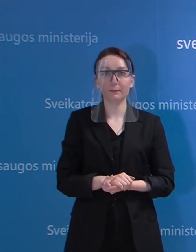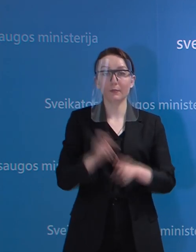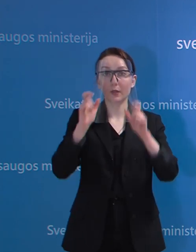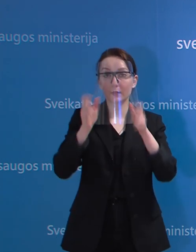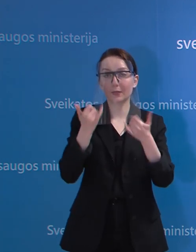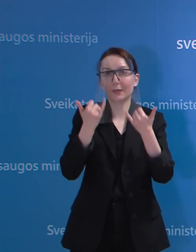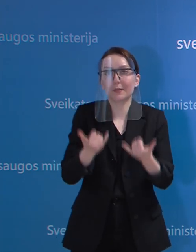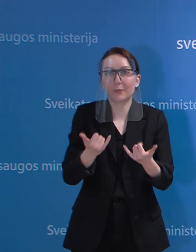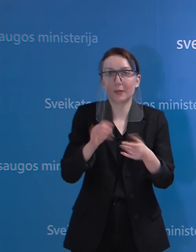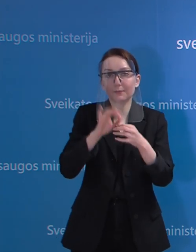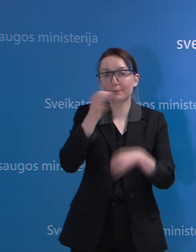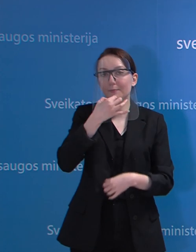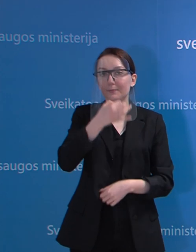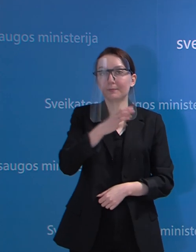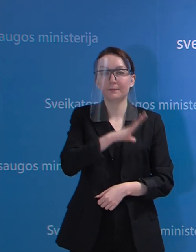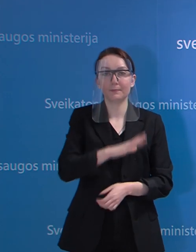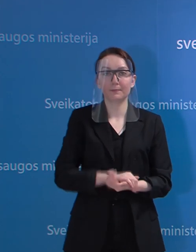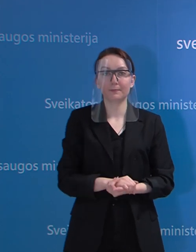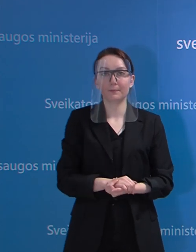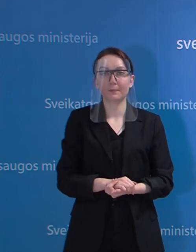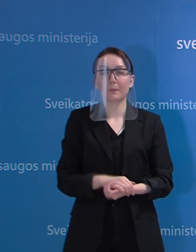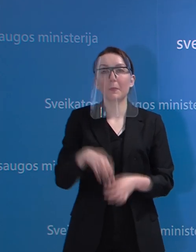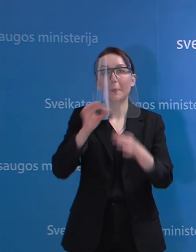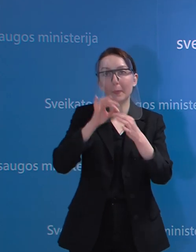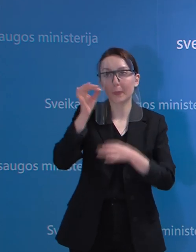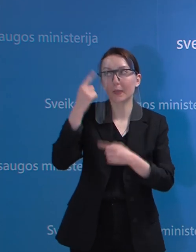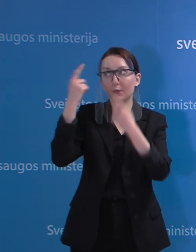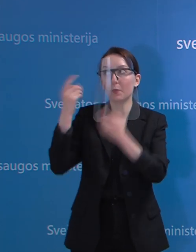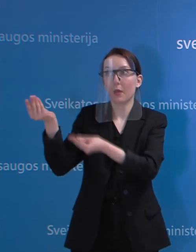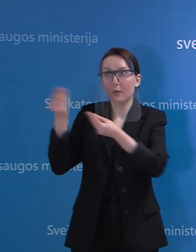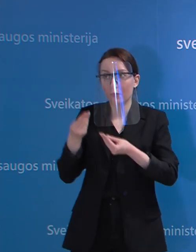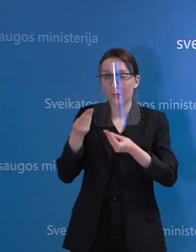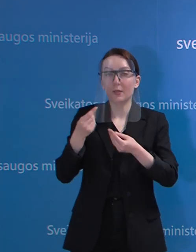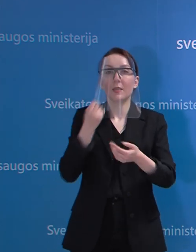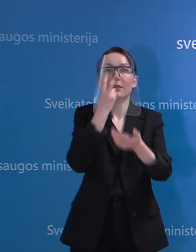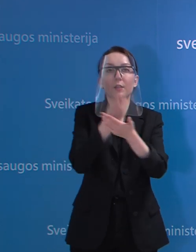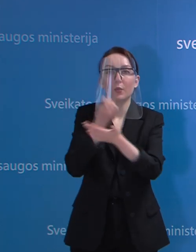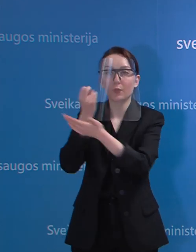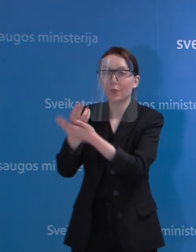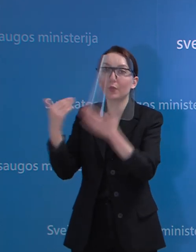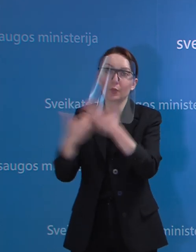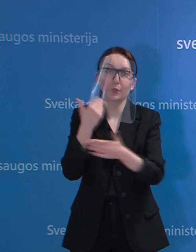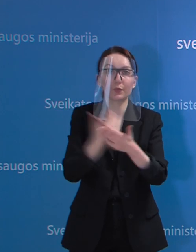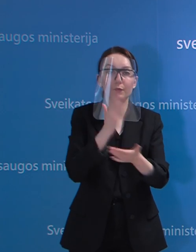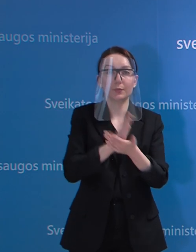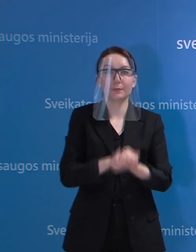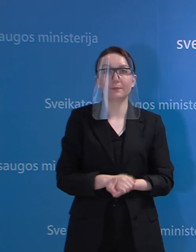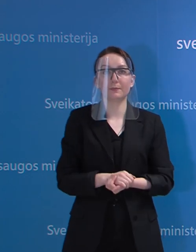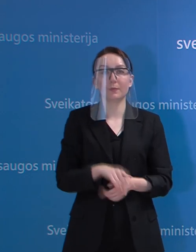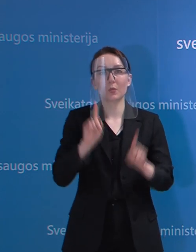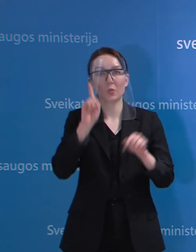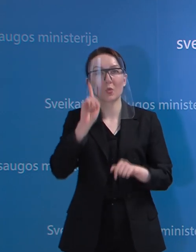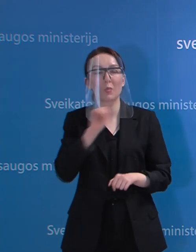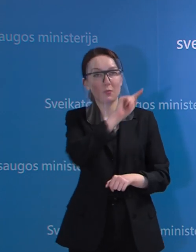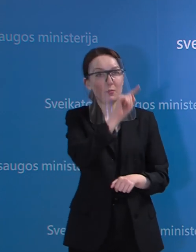Dabar negalėčiau pasakyti, galėsim pasitikslinti pateiktą informaciją, nes gydimo įstaigos jie nuolat atnauina. Tai aš dar